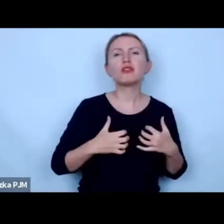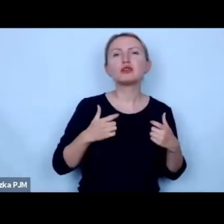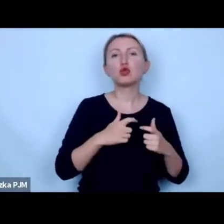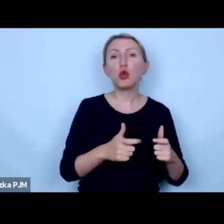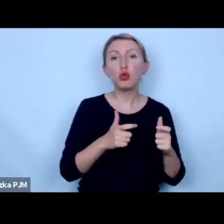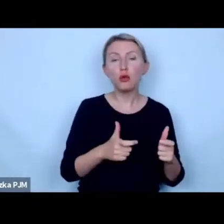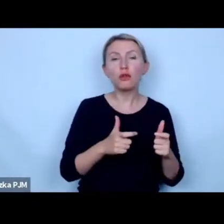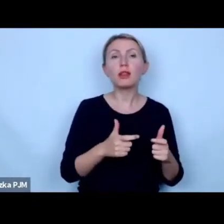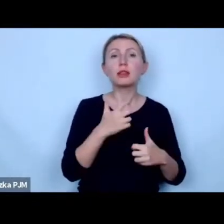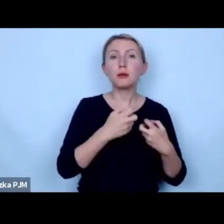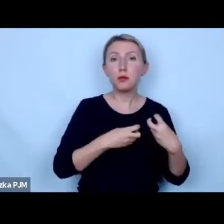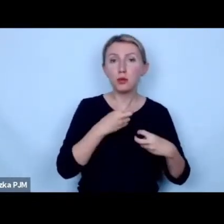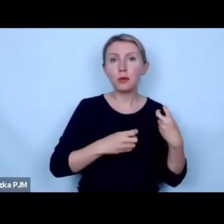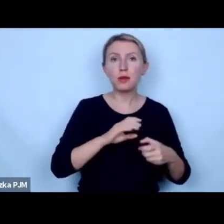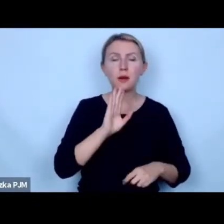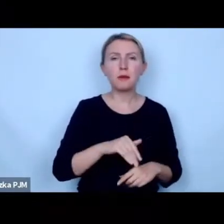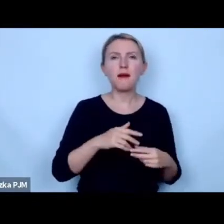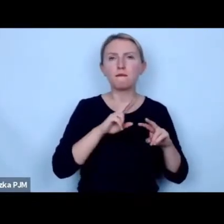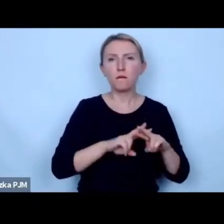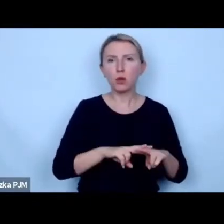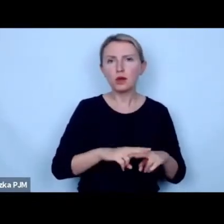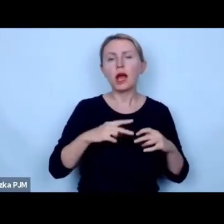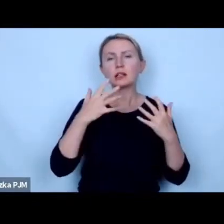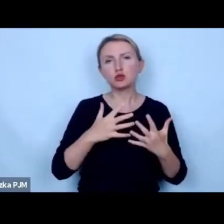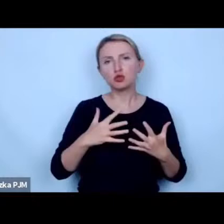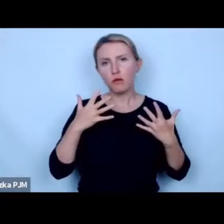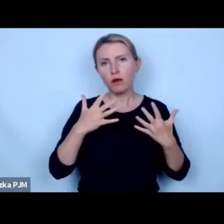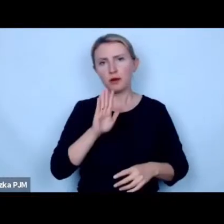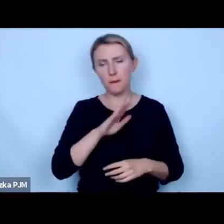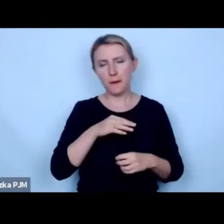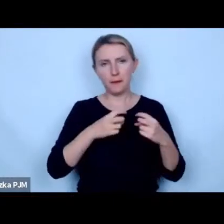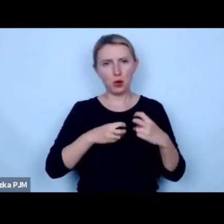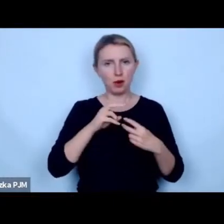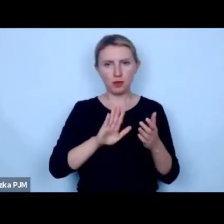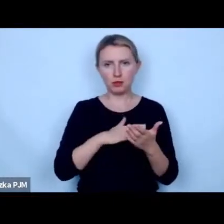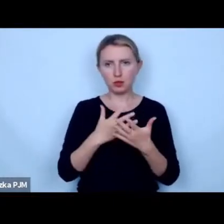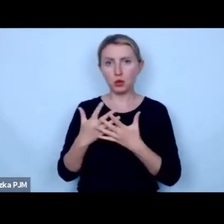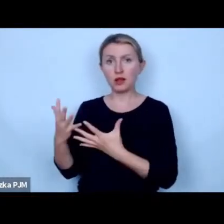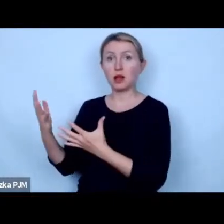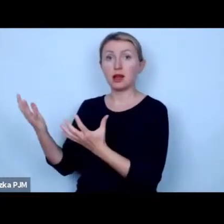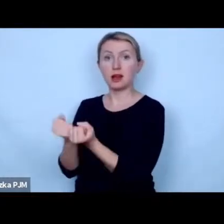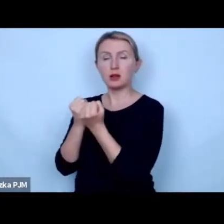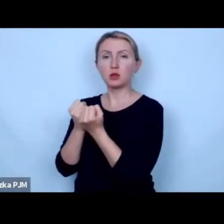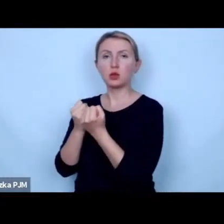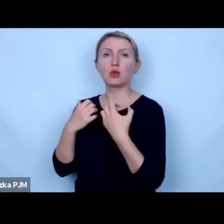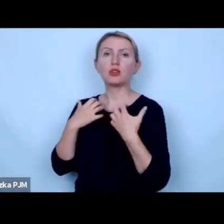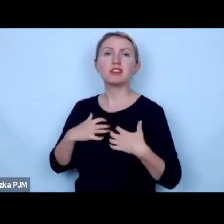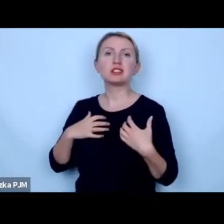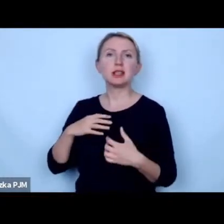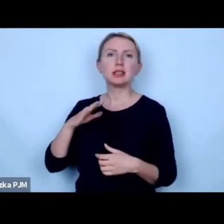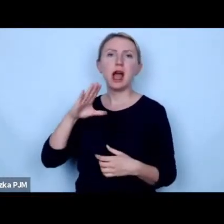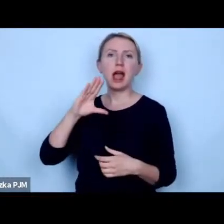z tym problemem borykają się fundacje stowarzyszenia które na przykład odbierają zwierzęta egzotyczne